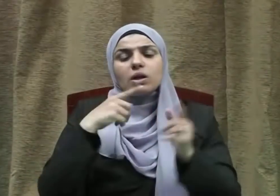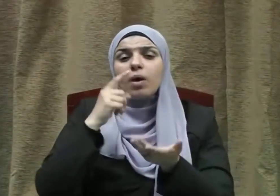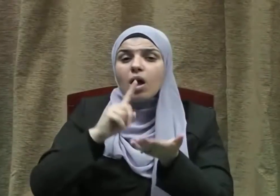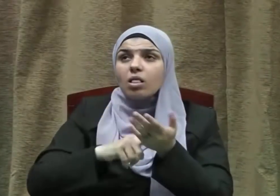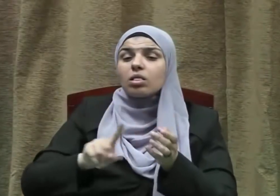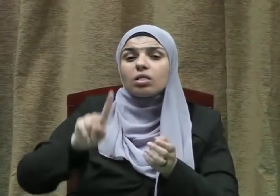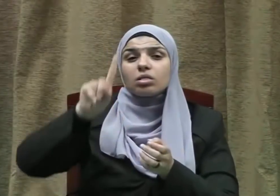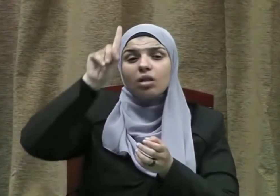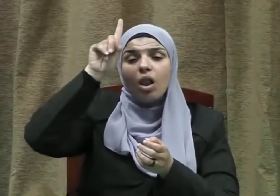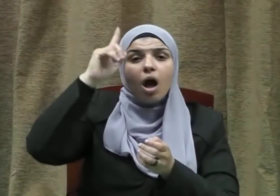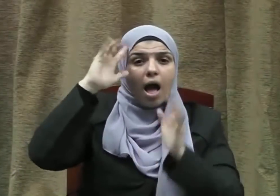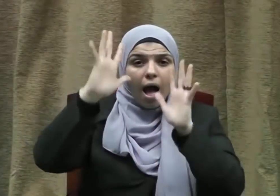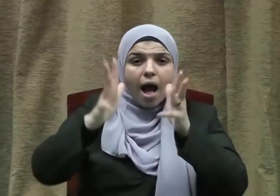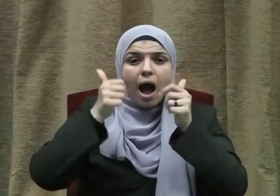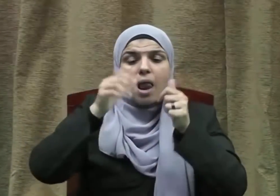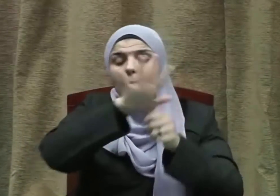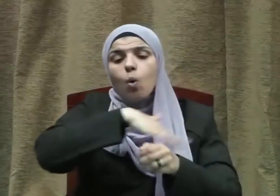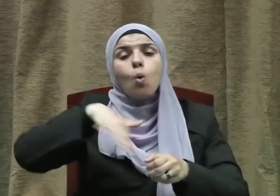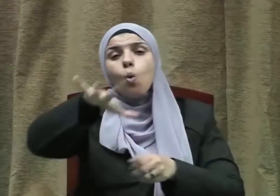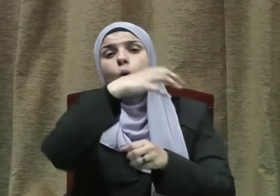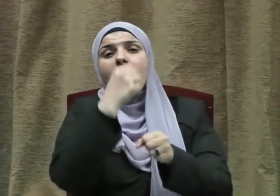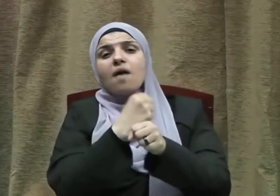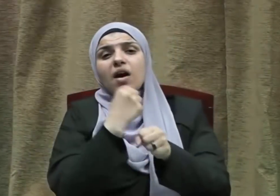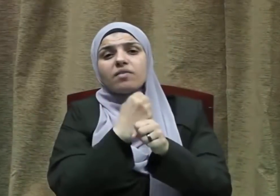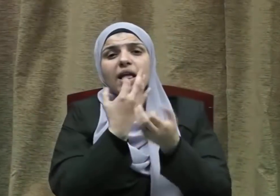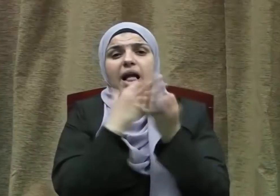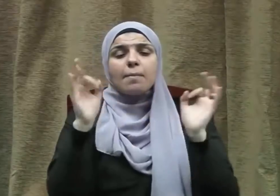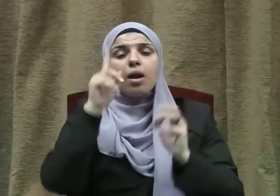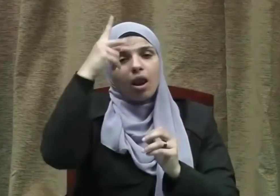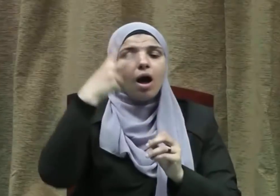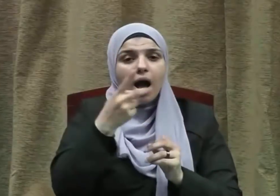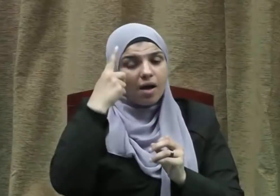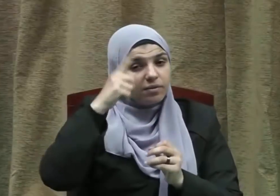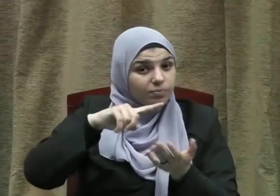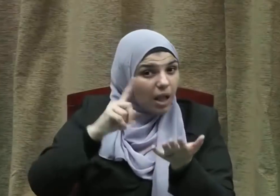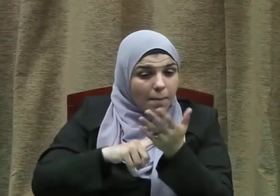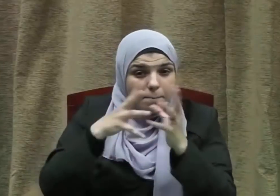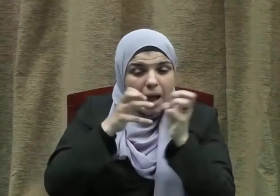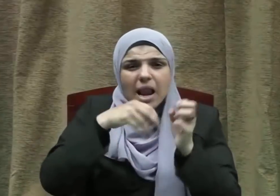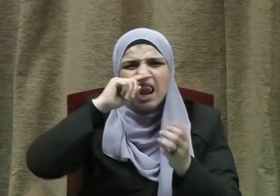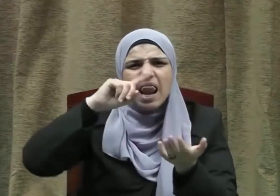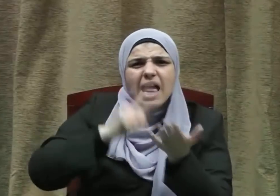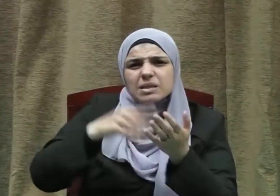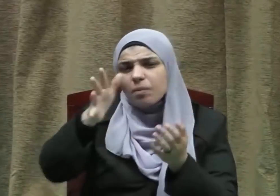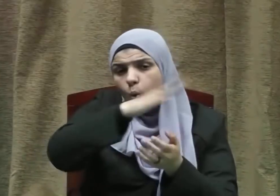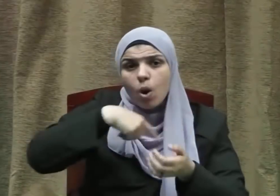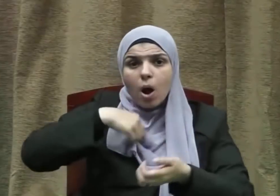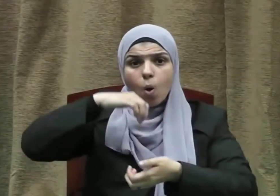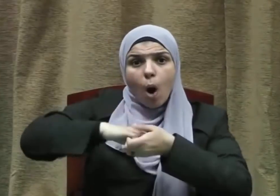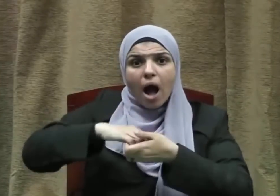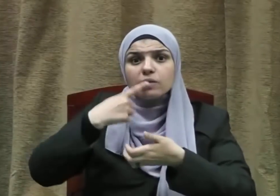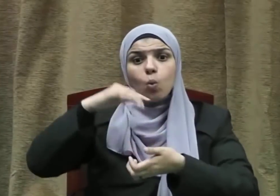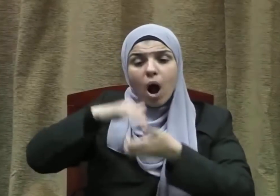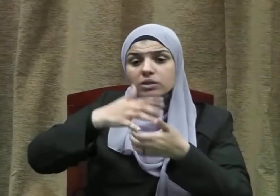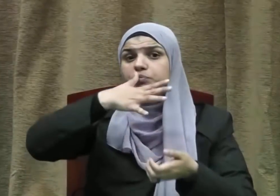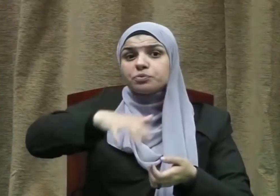الله يعلم ما تفعلون أي التزموا الوفاء بكل عهد أوجبتموه على